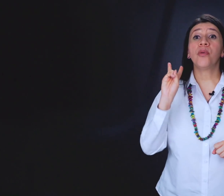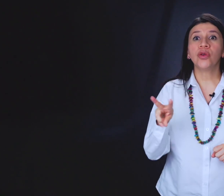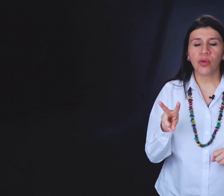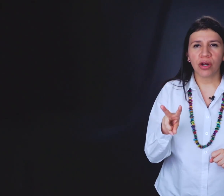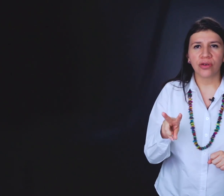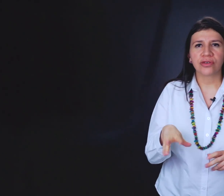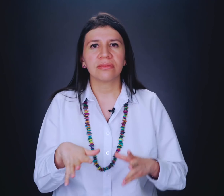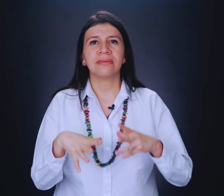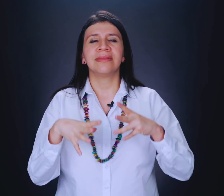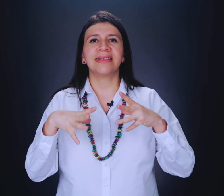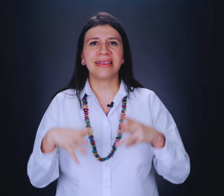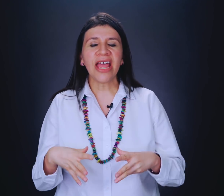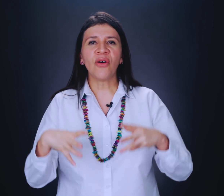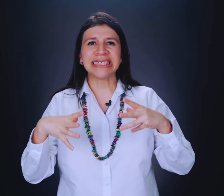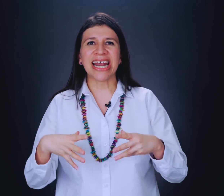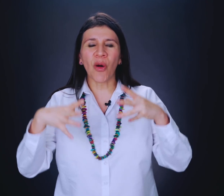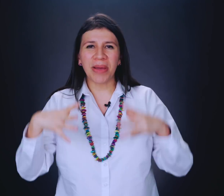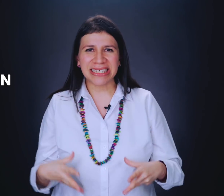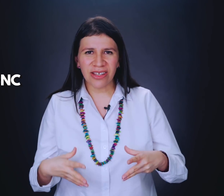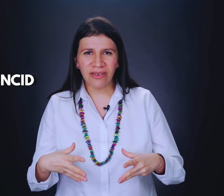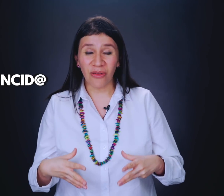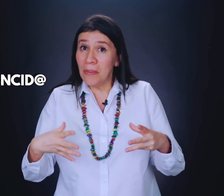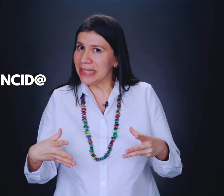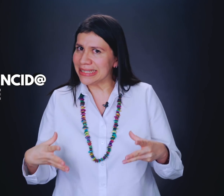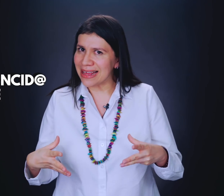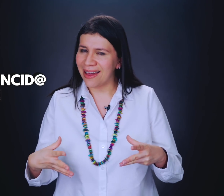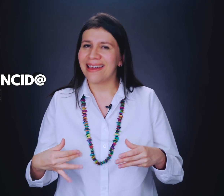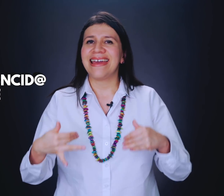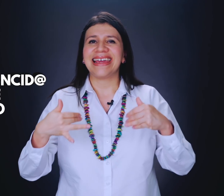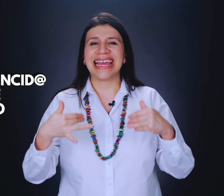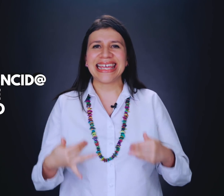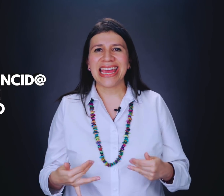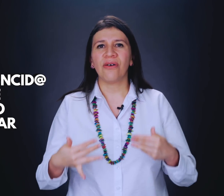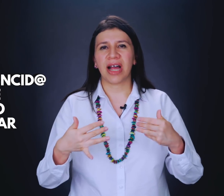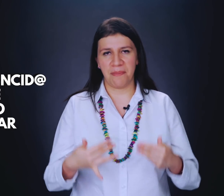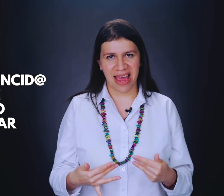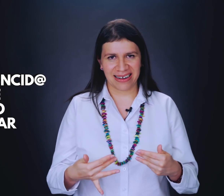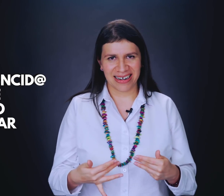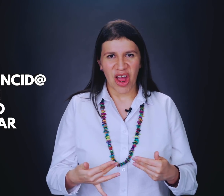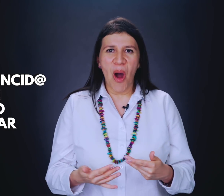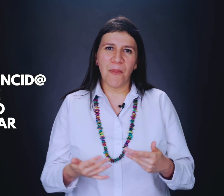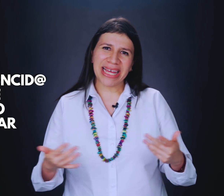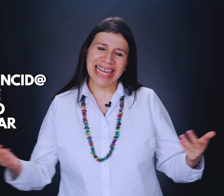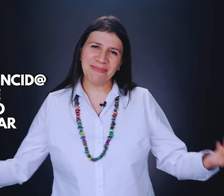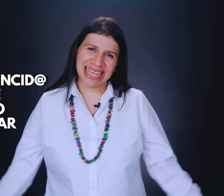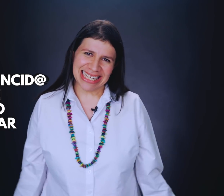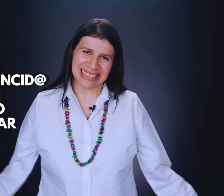Punto número 2. tengo que estar convencido o convencida que quiero cambiar. Porque imagínense,